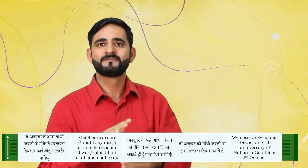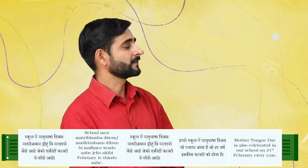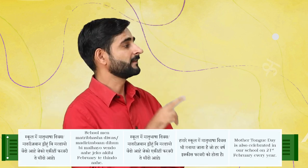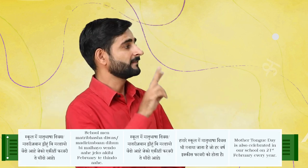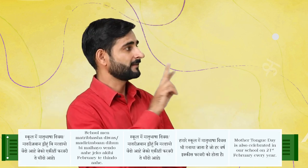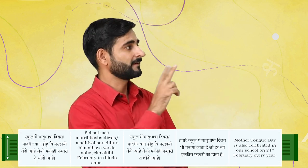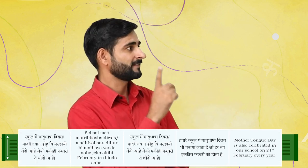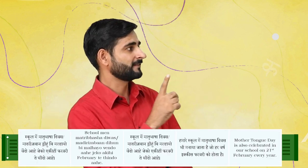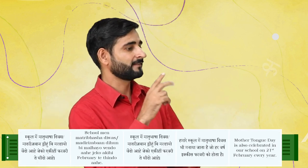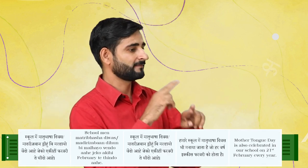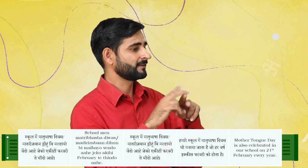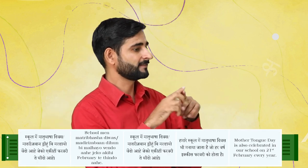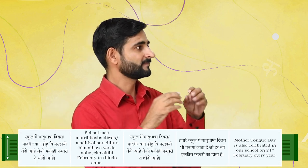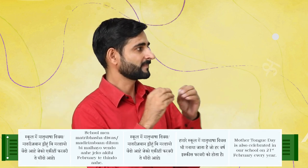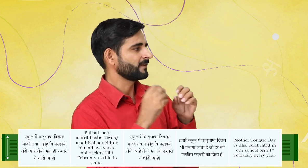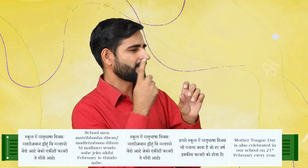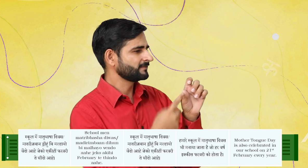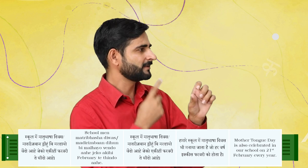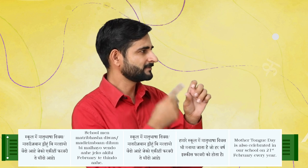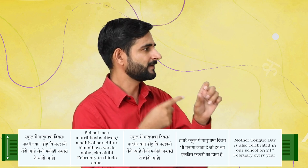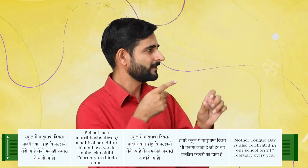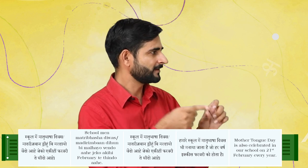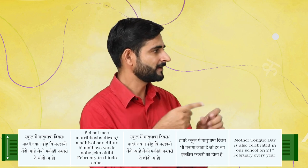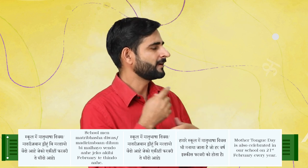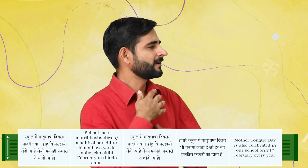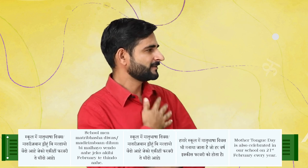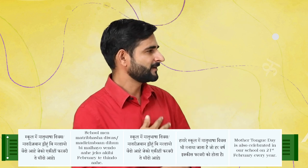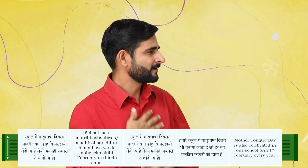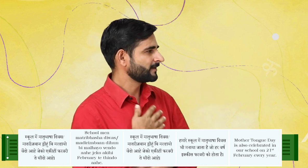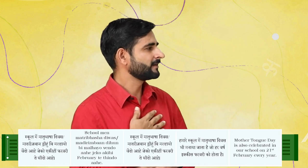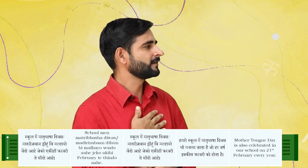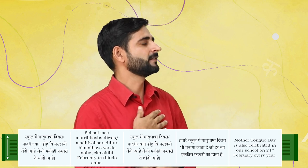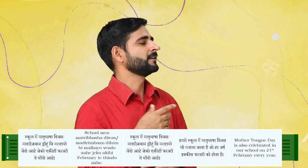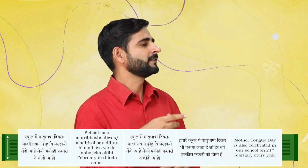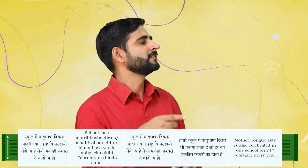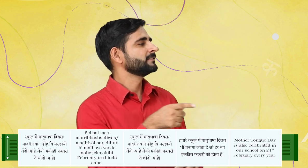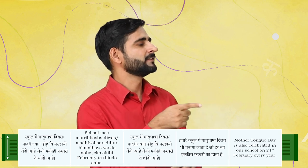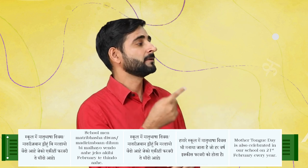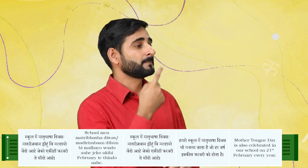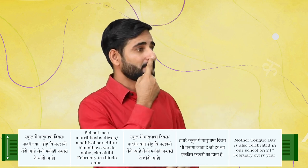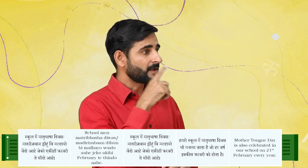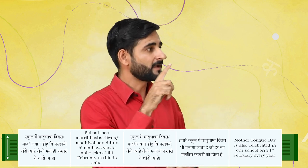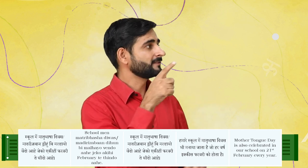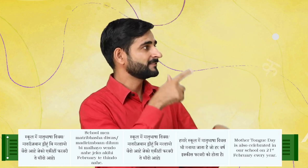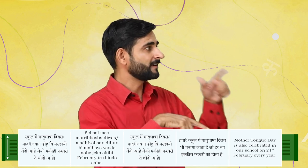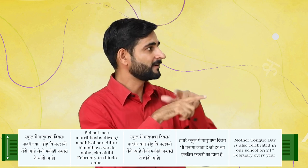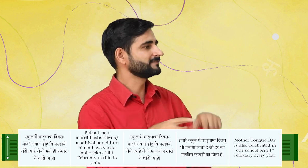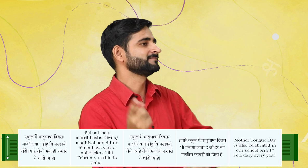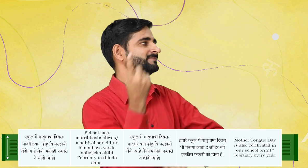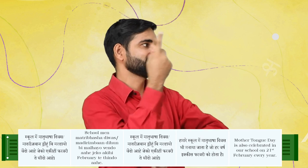स्कूल में मादरी जबान डीहूं भी मलायो वेंदो आहे, जेको एक ही फेरवरी ते थींदो आहे